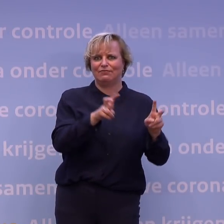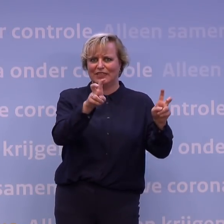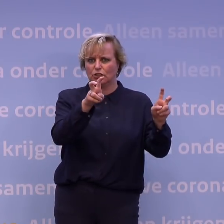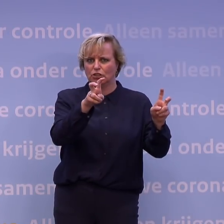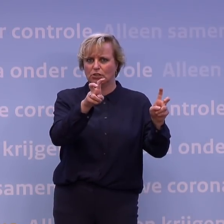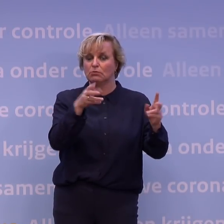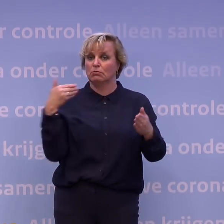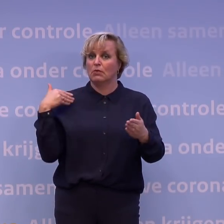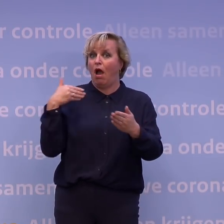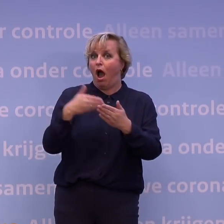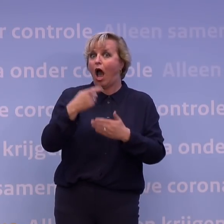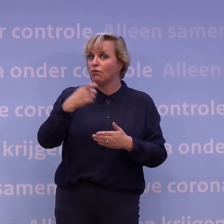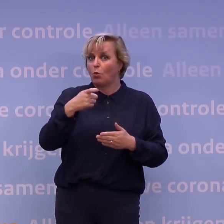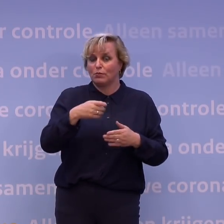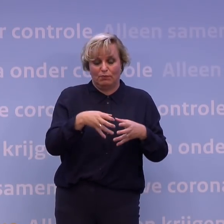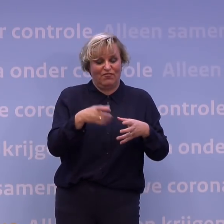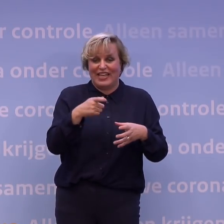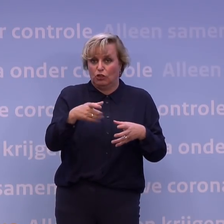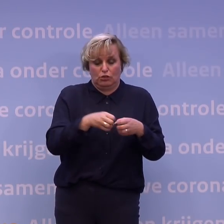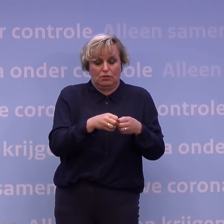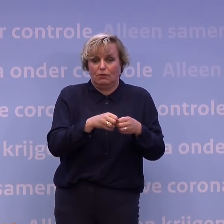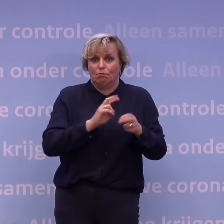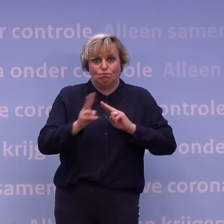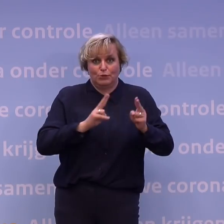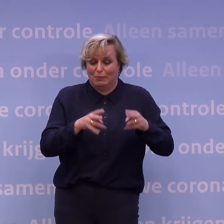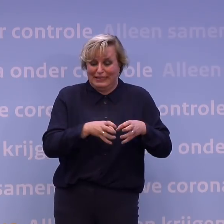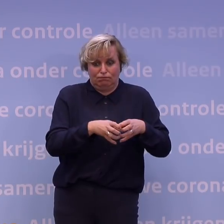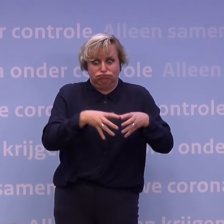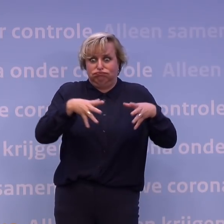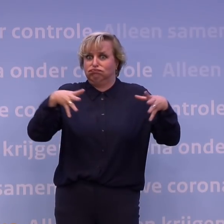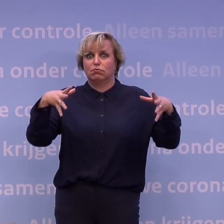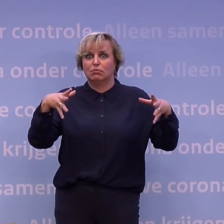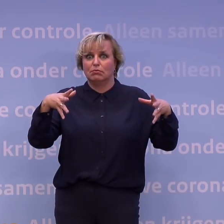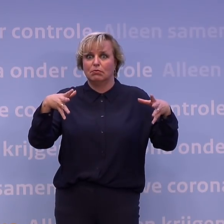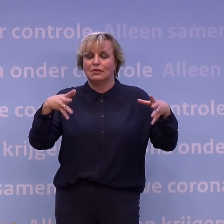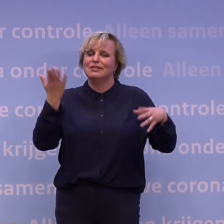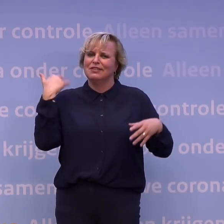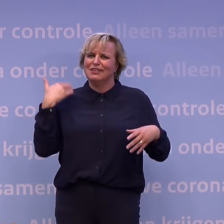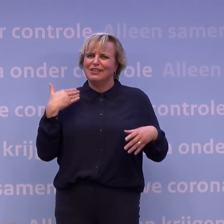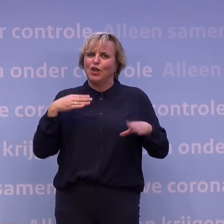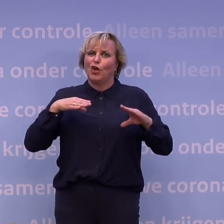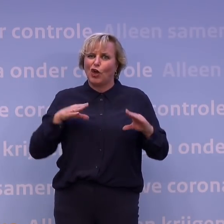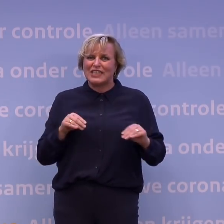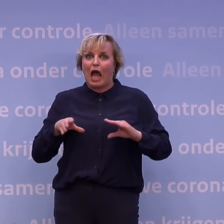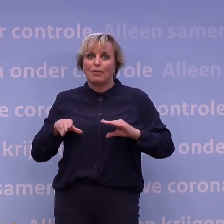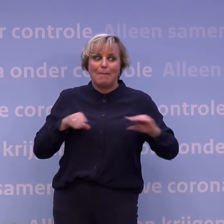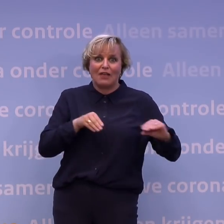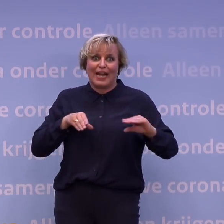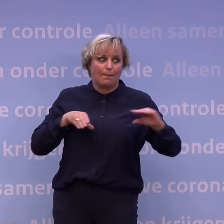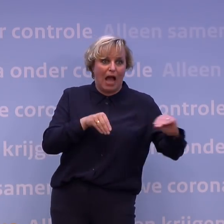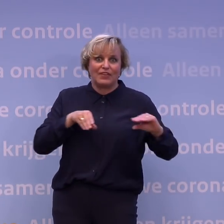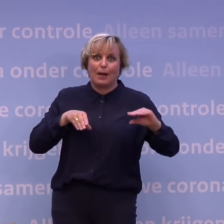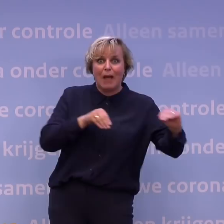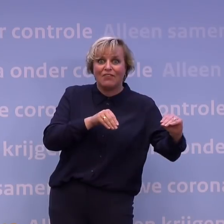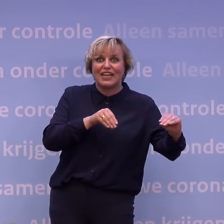is in de afgelopen weken gewoon rap gegaan. Eigenlijk alles wat daar tot op heden aan interventies is ingezet, heeft er niet toe geleid